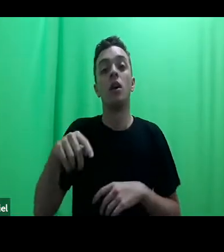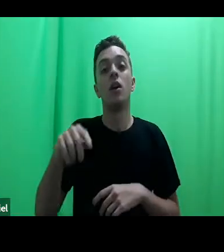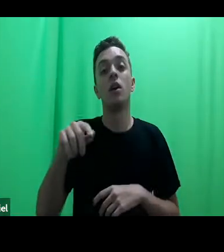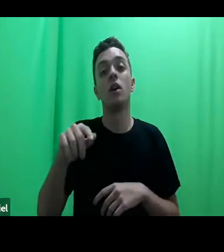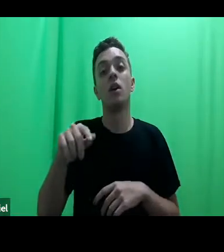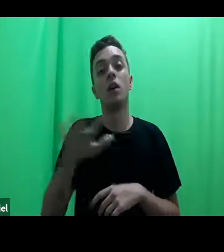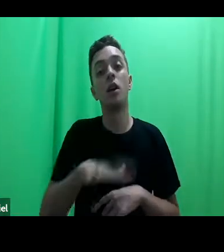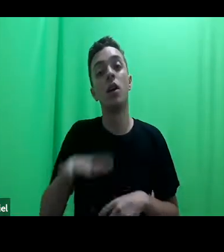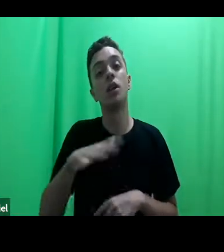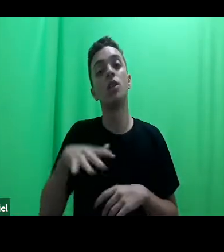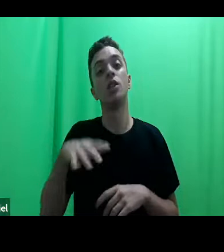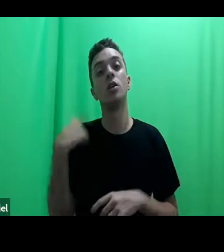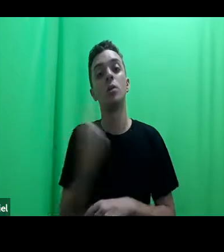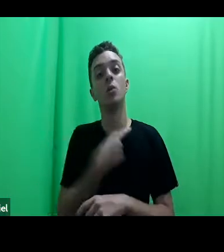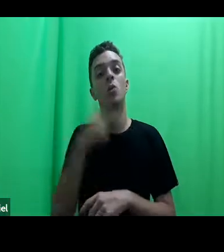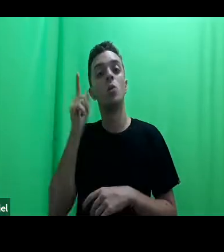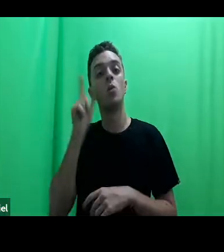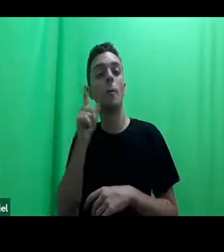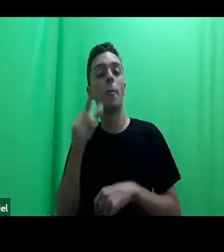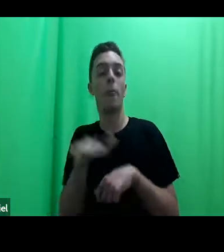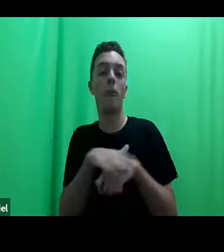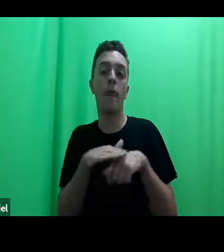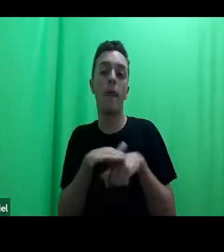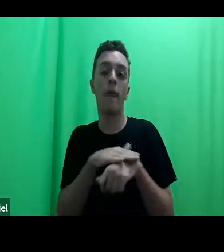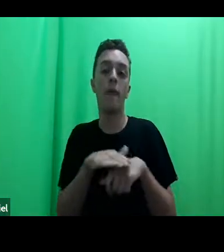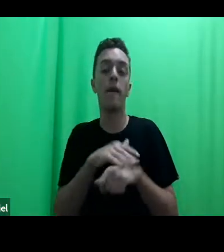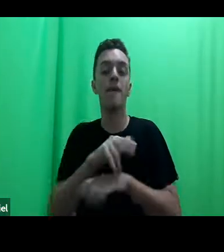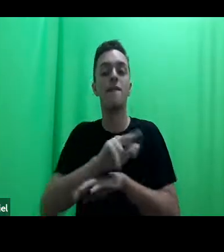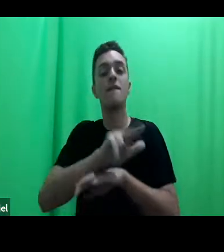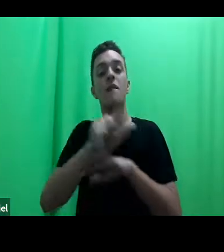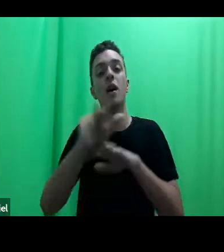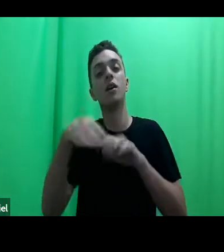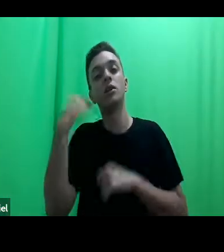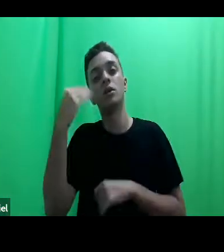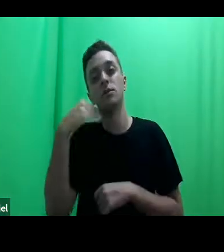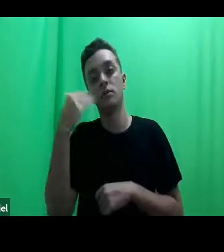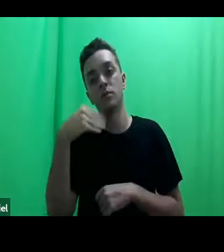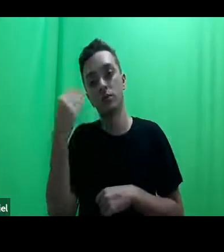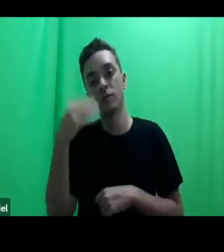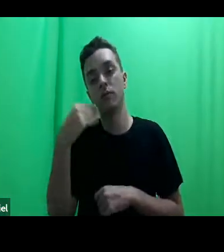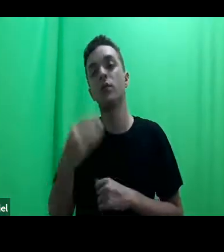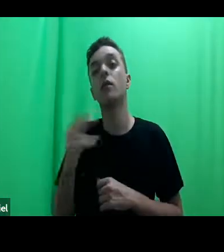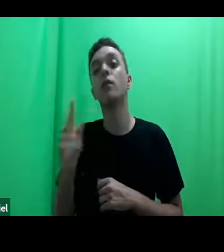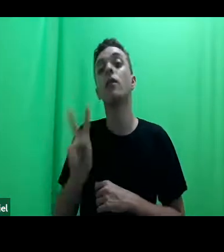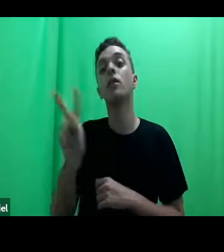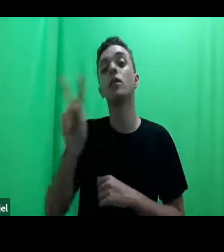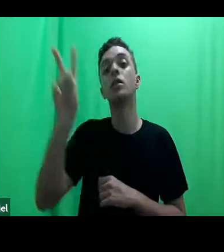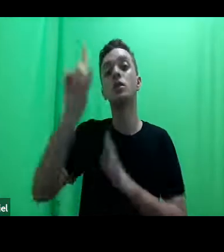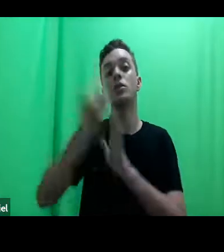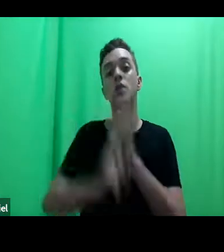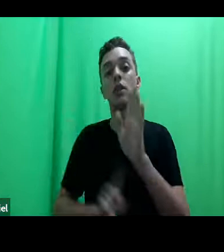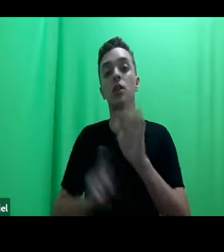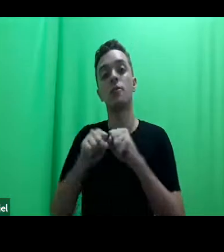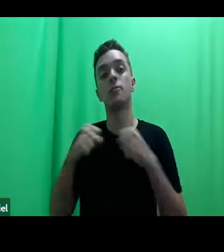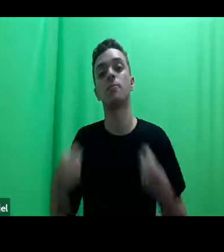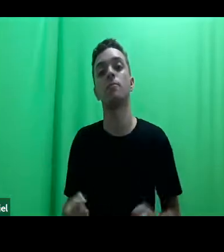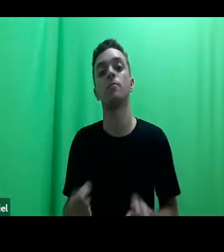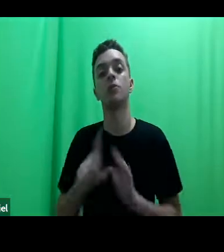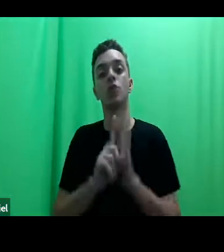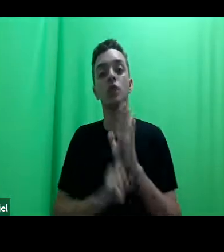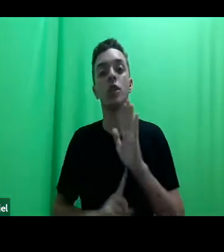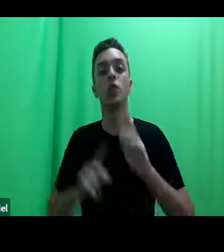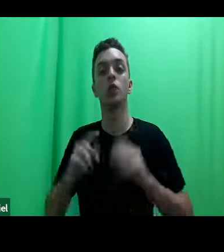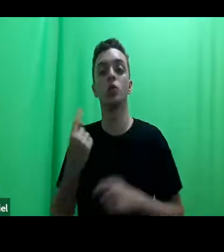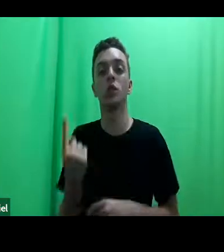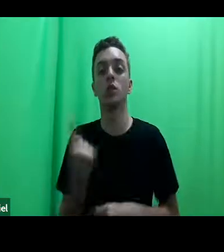forma abrangente uma variedade de experiências de mobilização do direito em defesa dos direitos individuais e coletivos,